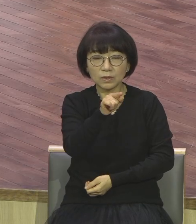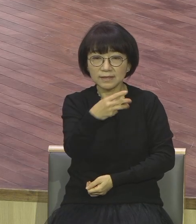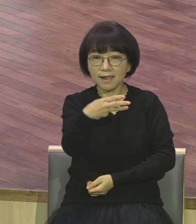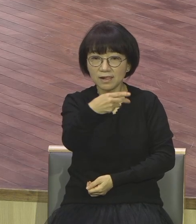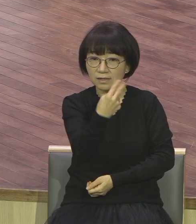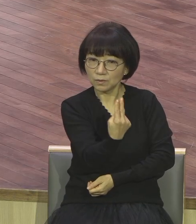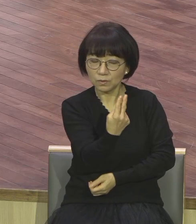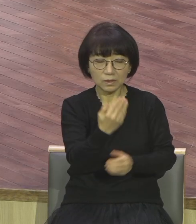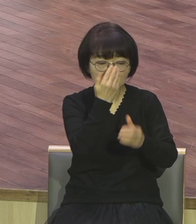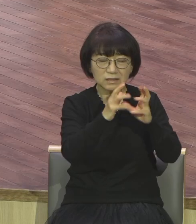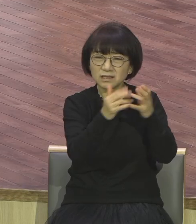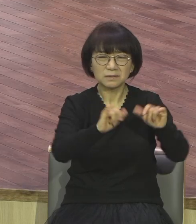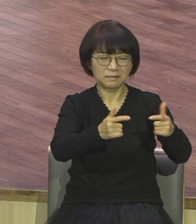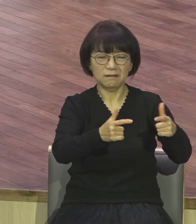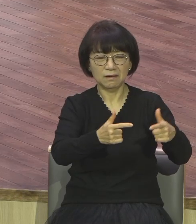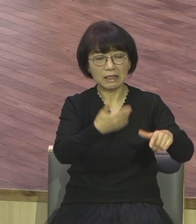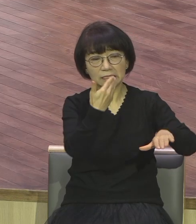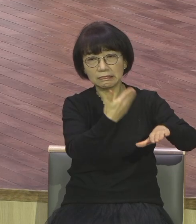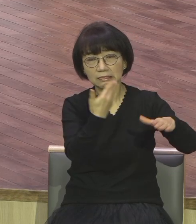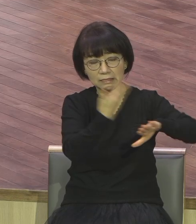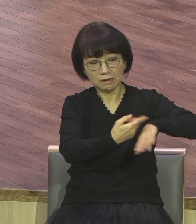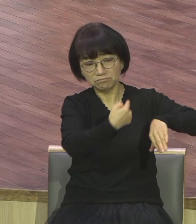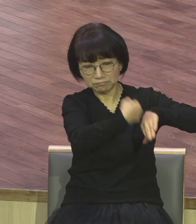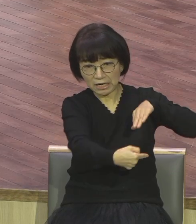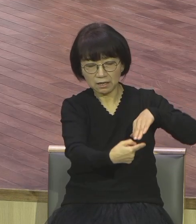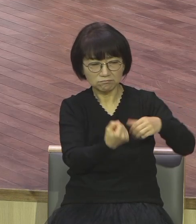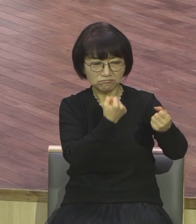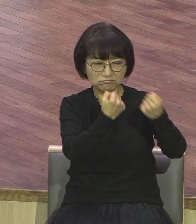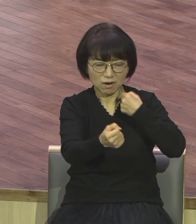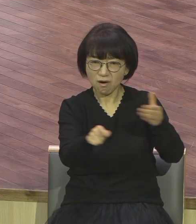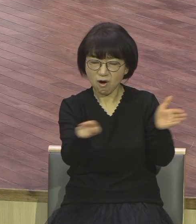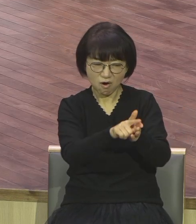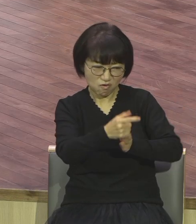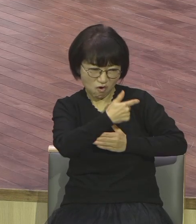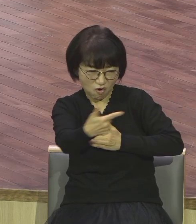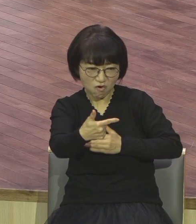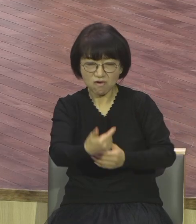책망받았어요. 믿음이 큰 믿음이 있고 믿음이 적어. 믿음이 있어요.